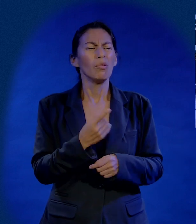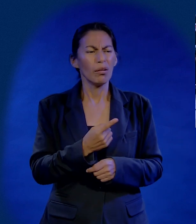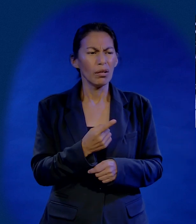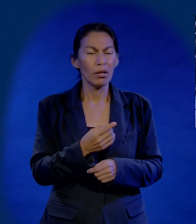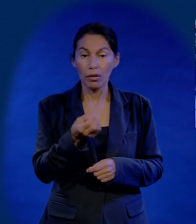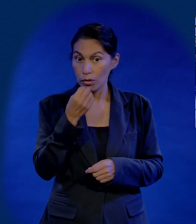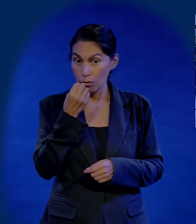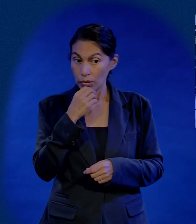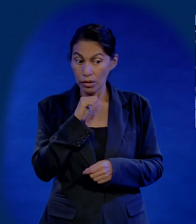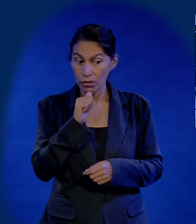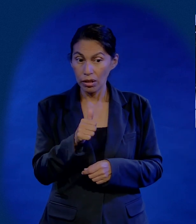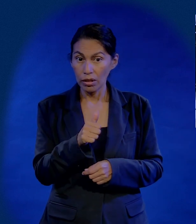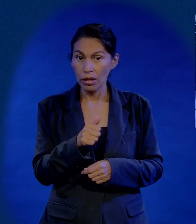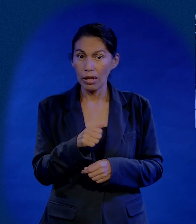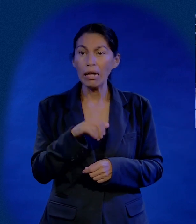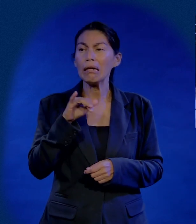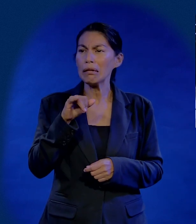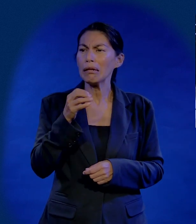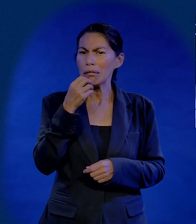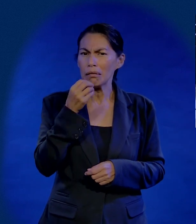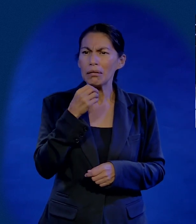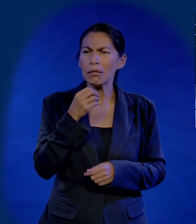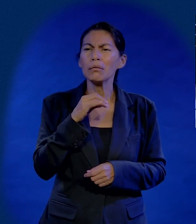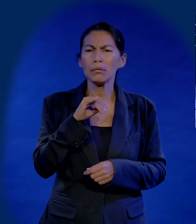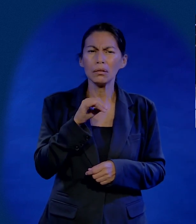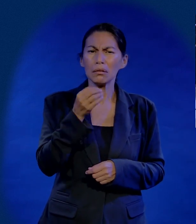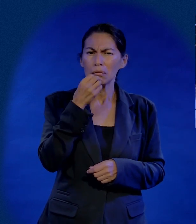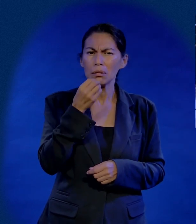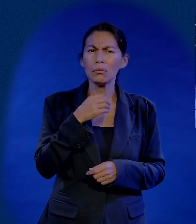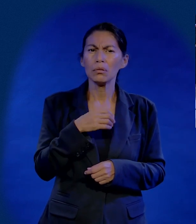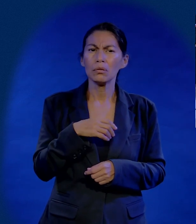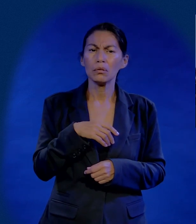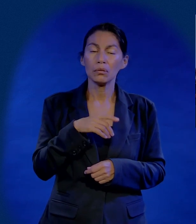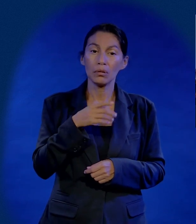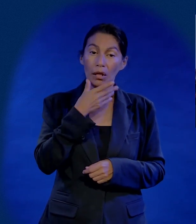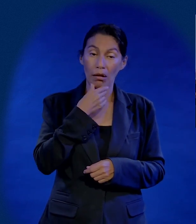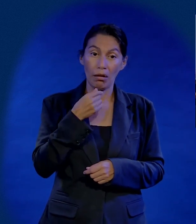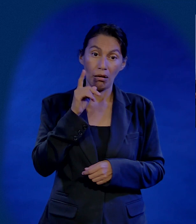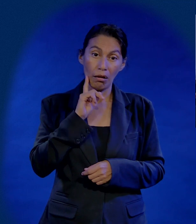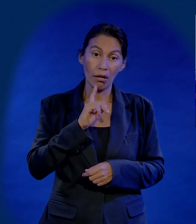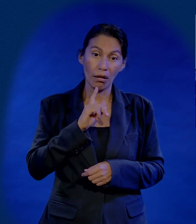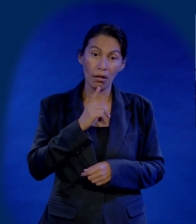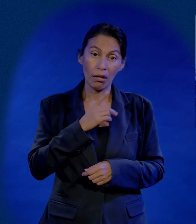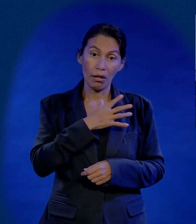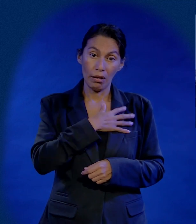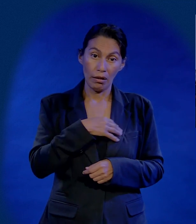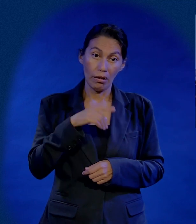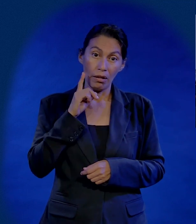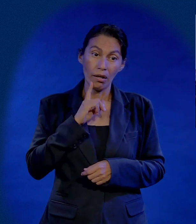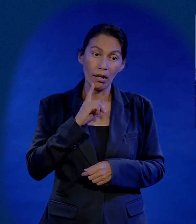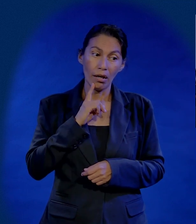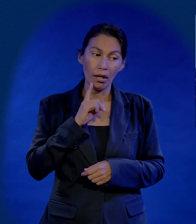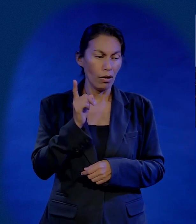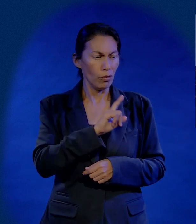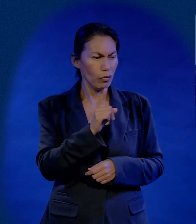no, nieve todavía no. ¿Por qué? Porque no han comido. No, pero sí comemos, dice Sofía. Sí comemos, lo prometemos.